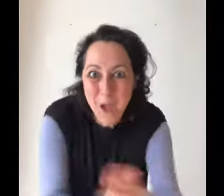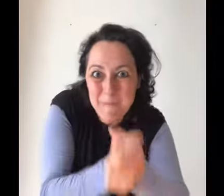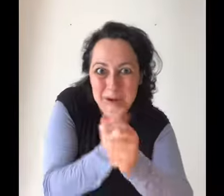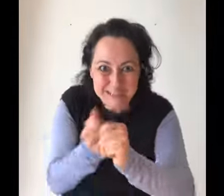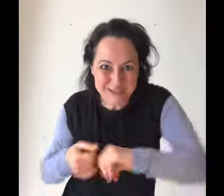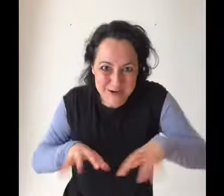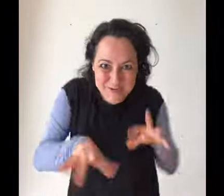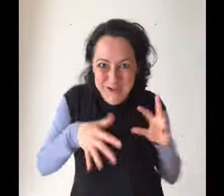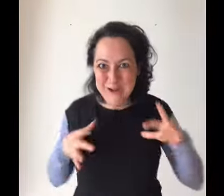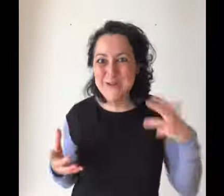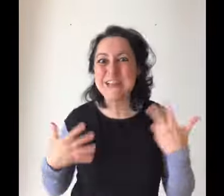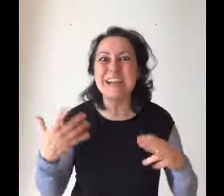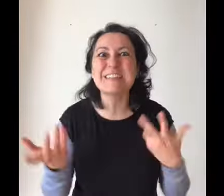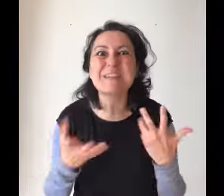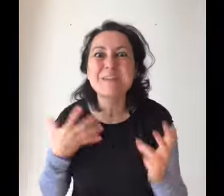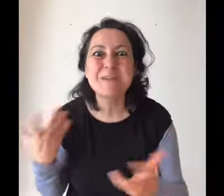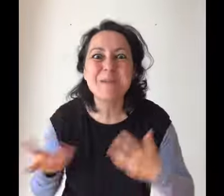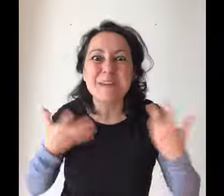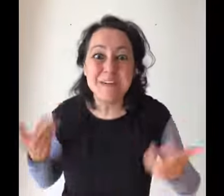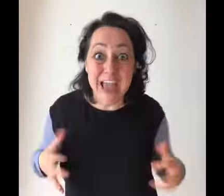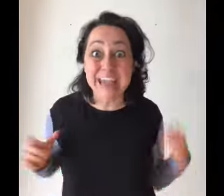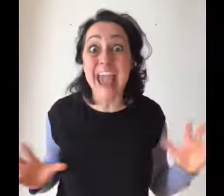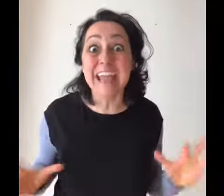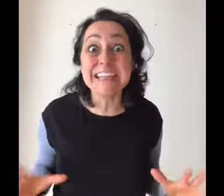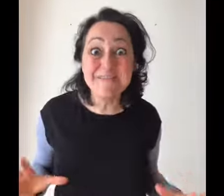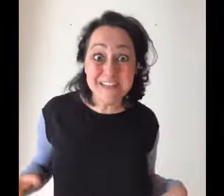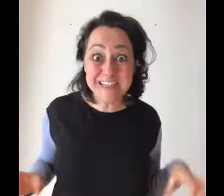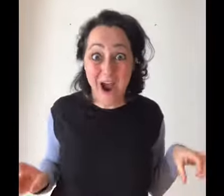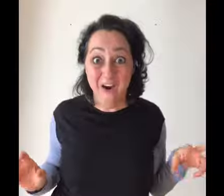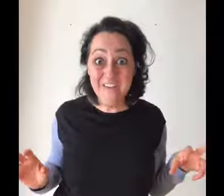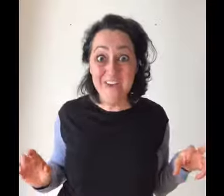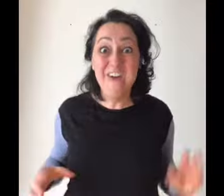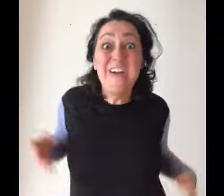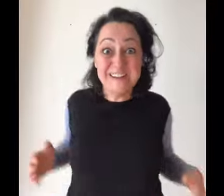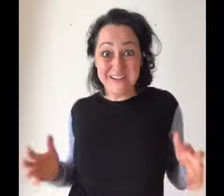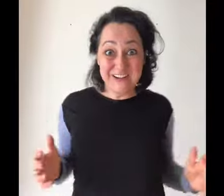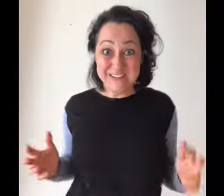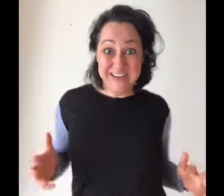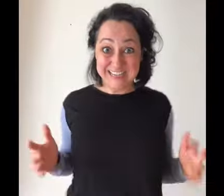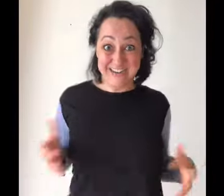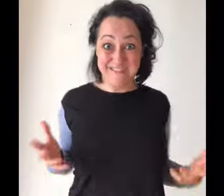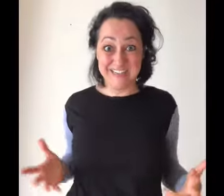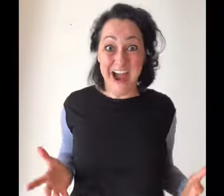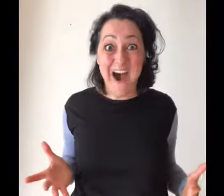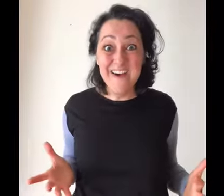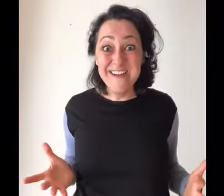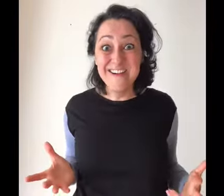ma sono venuta subito. Chi è che c'è bisogno? C'è qualcun che c'ha bisogno?